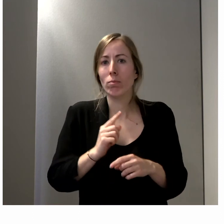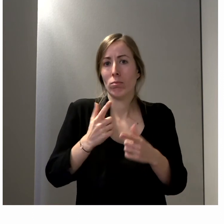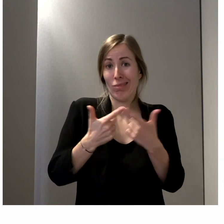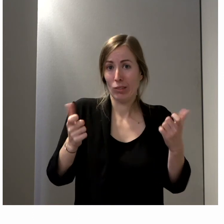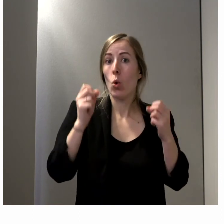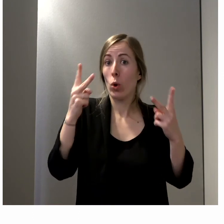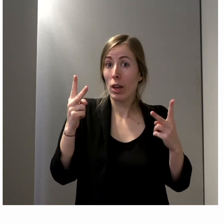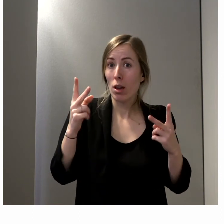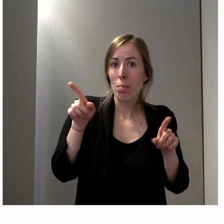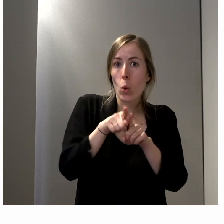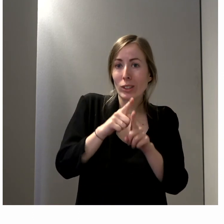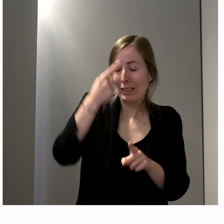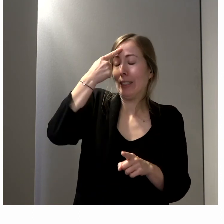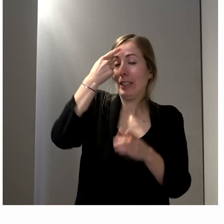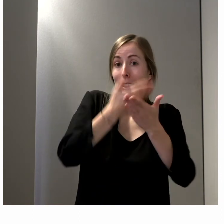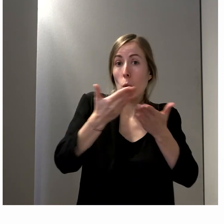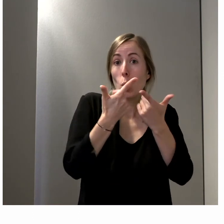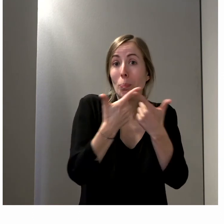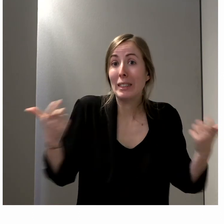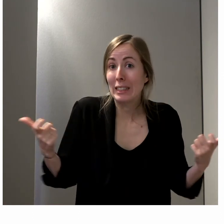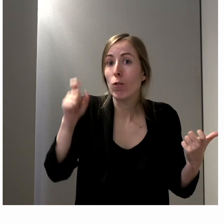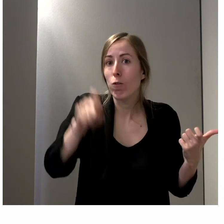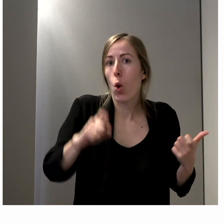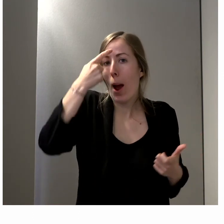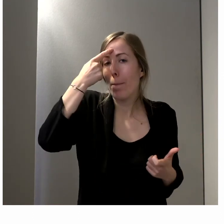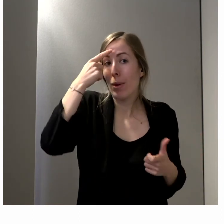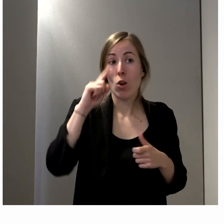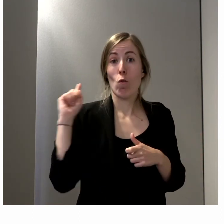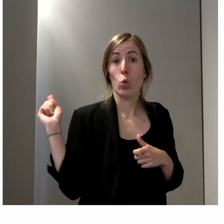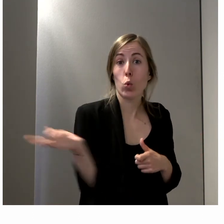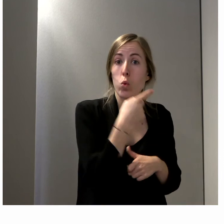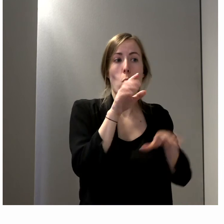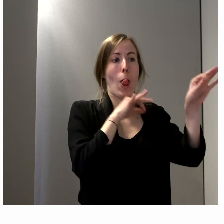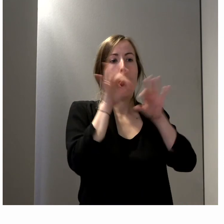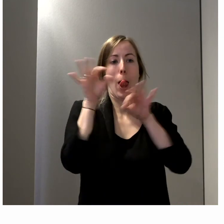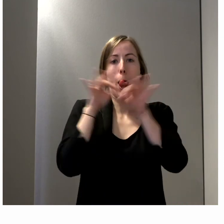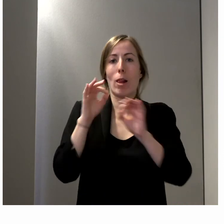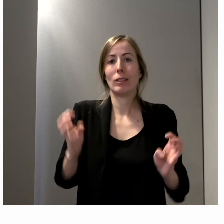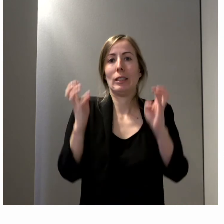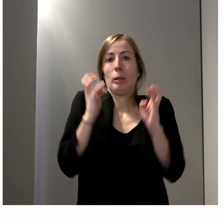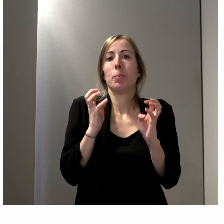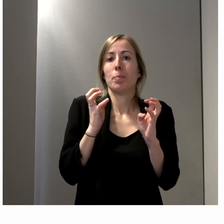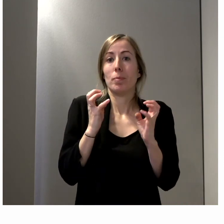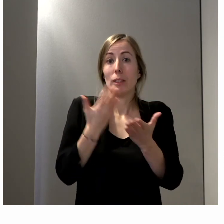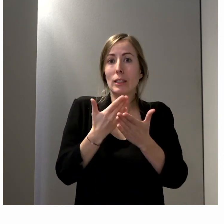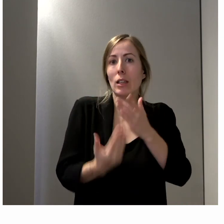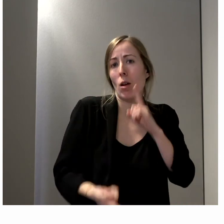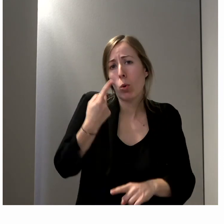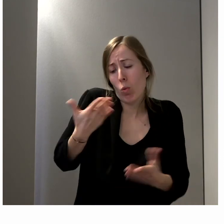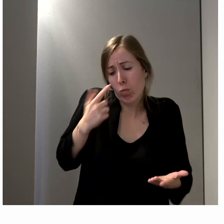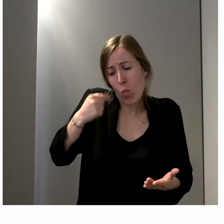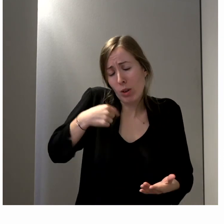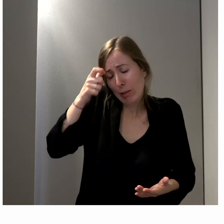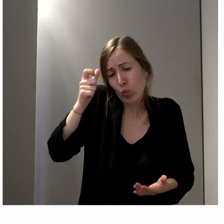bien, il faut qu'on pense toute situation, représenter tout le monde et ça, ça me paraît être vraiment une